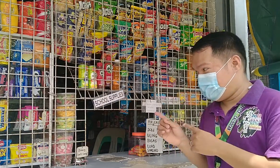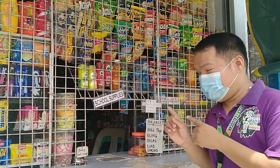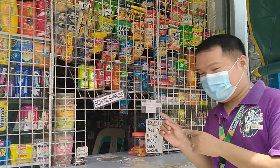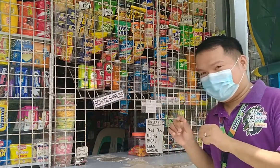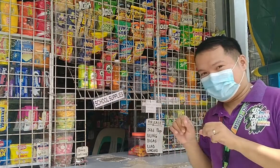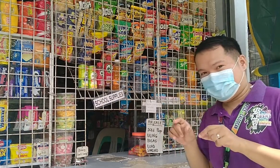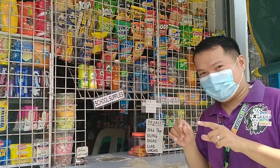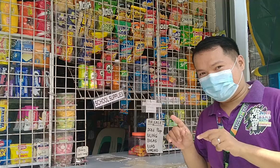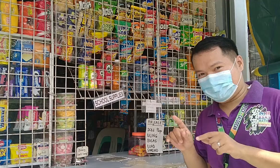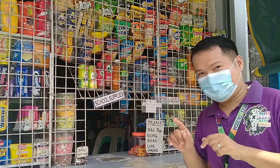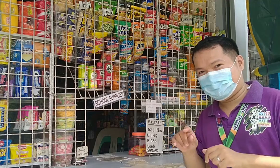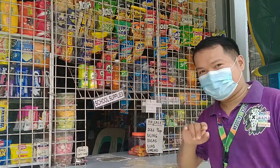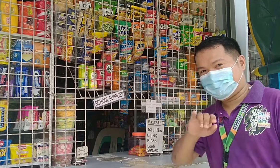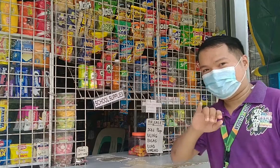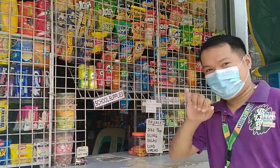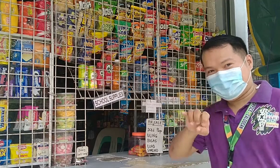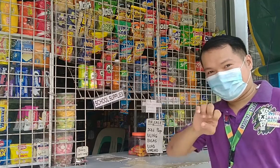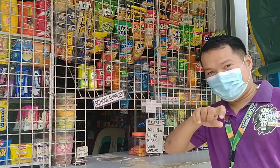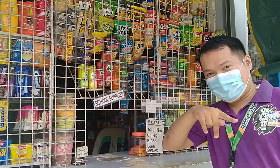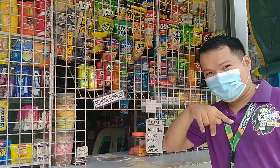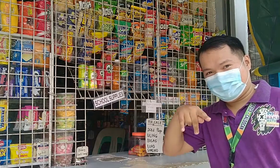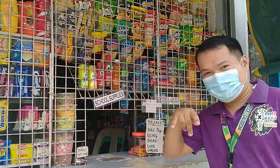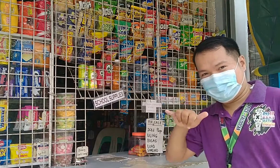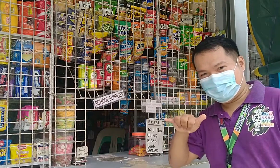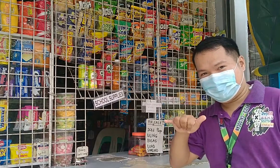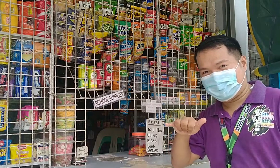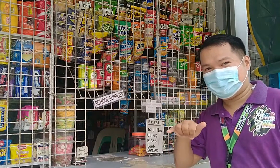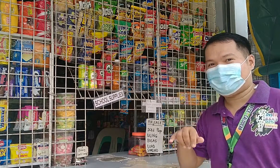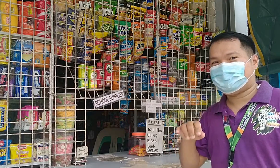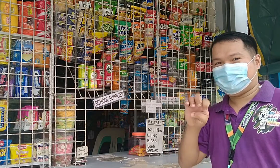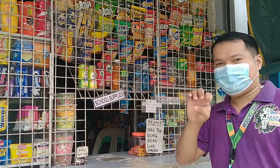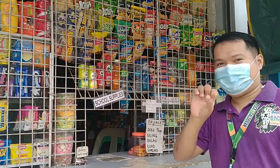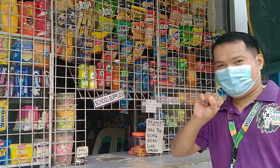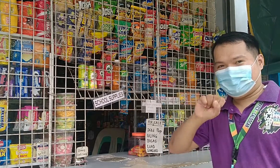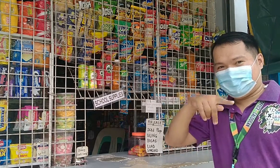Ngayon tayo ay bibili sa tindahan ni Sir Jeppy. Esposa!